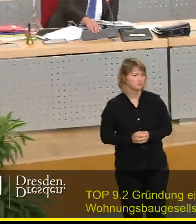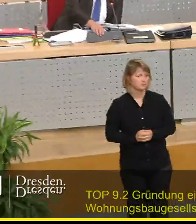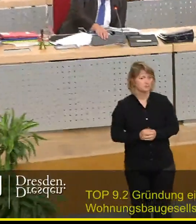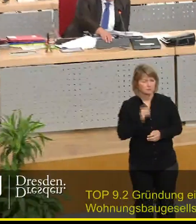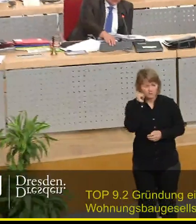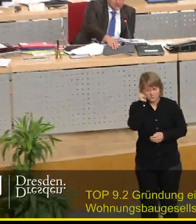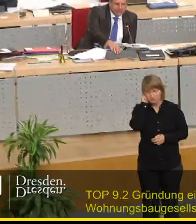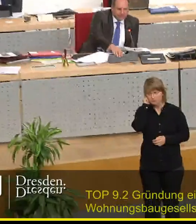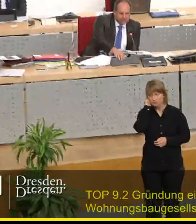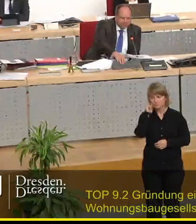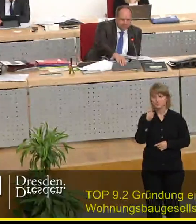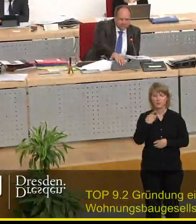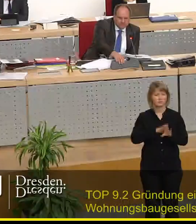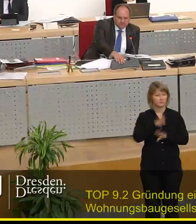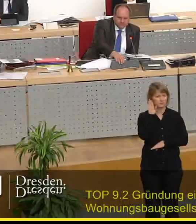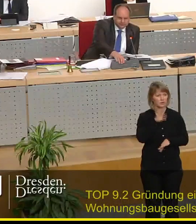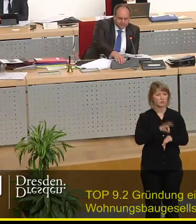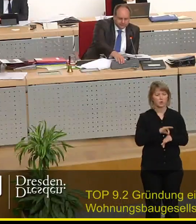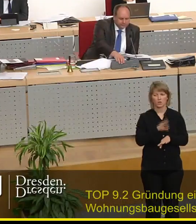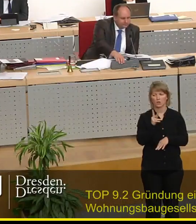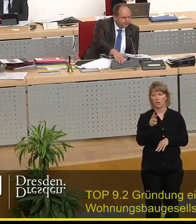Als nächste Wortmeldung Herr Dr. Brauns.